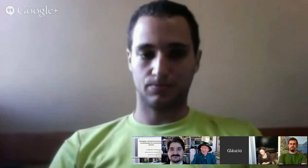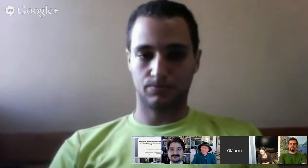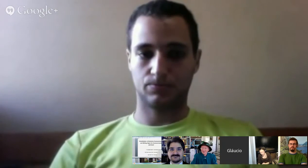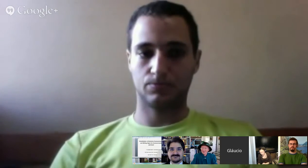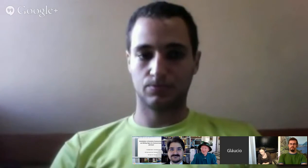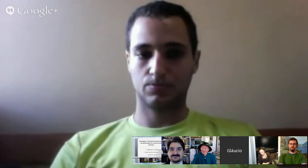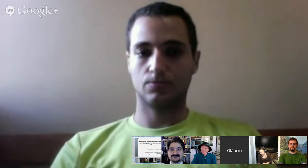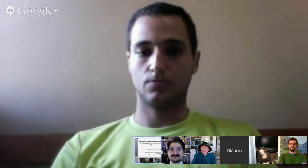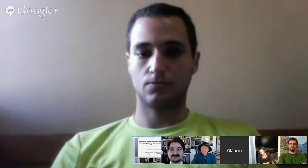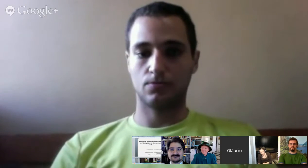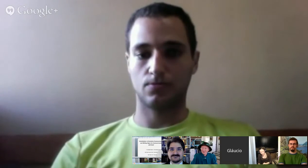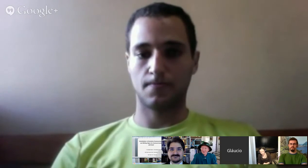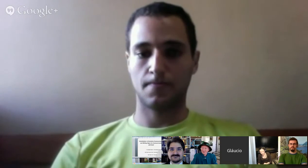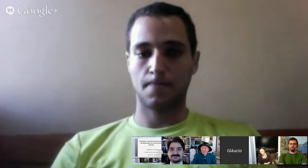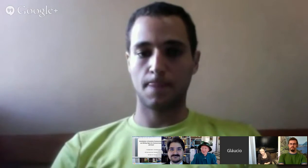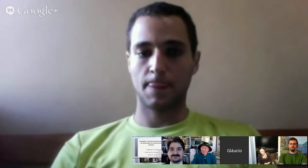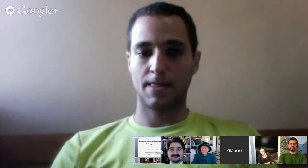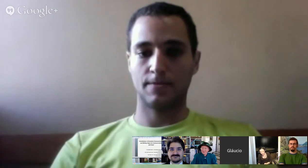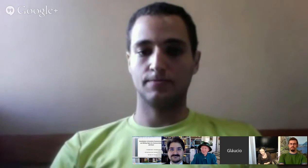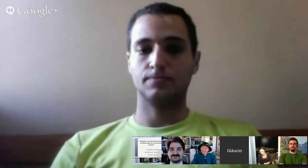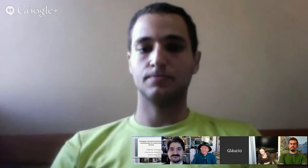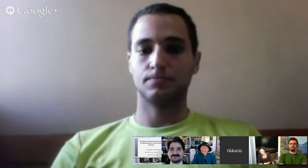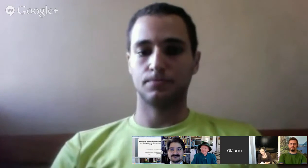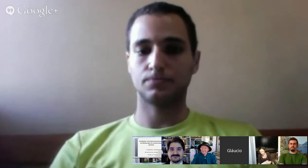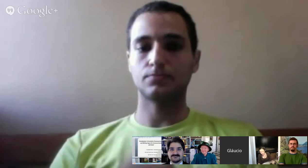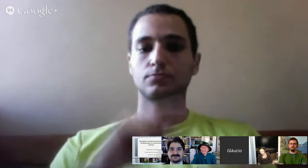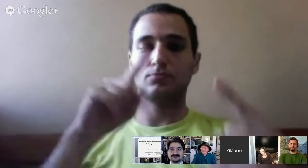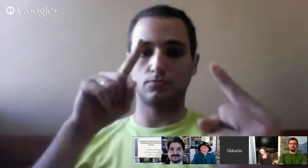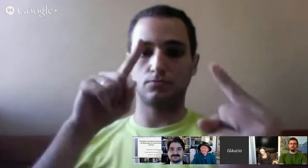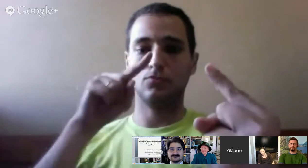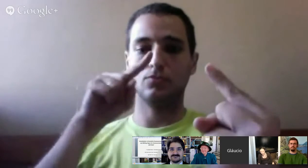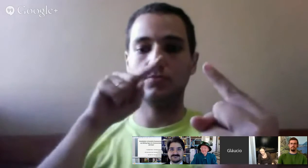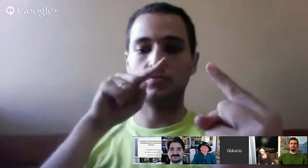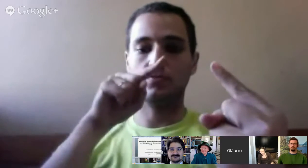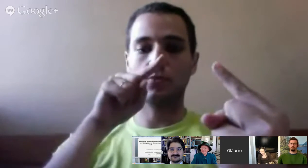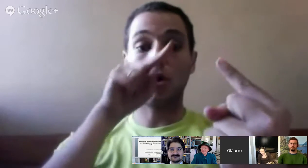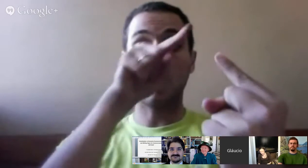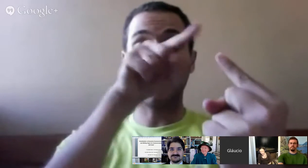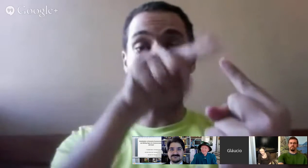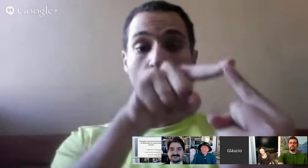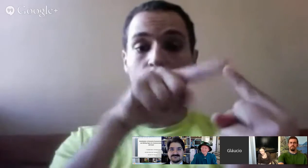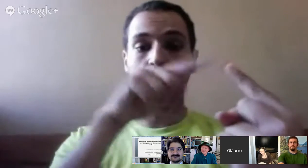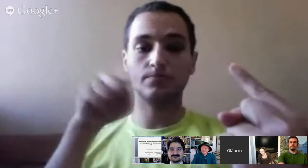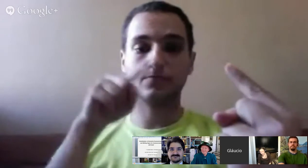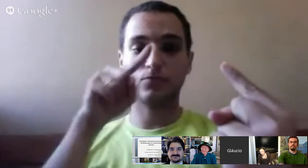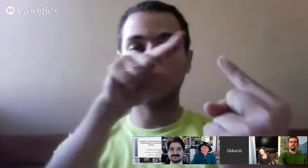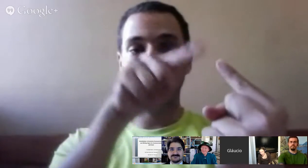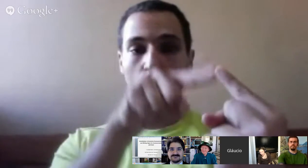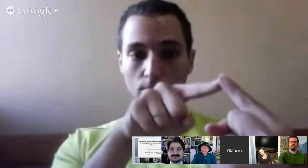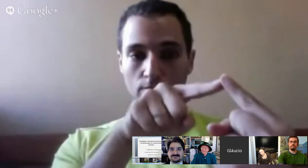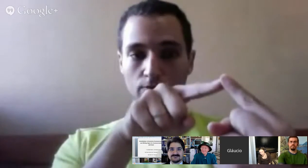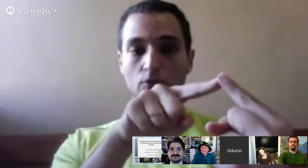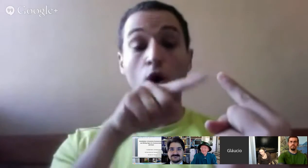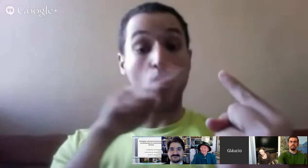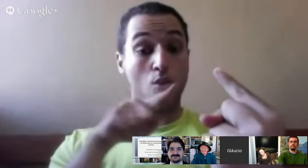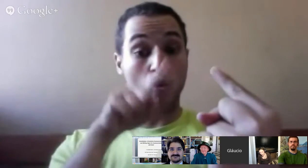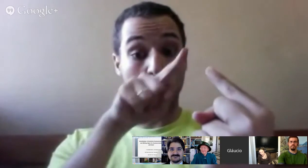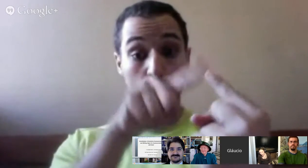no contexto da área da saúde escolar. E como objetivo geral,